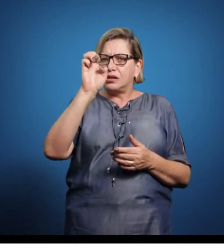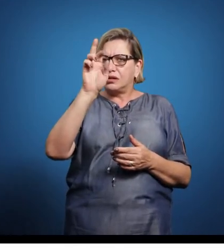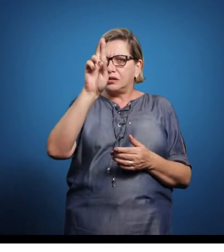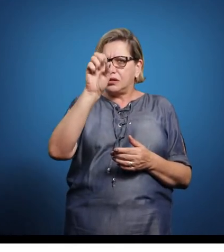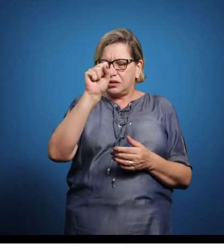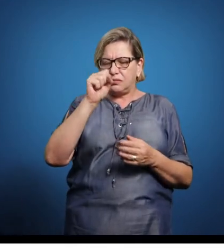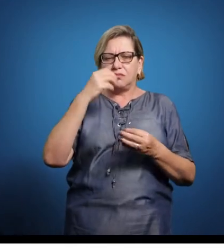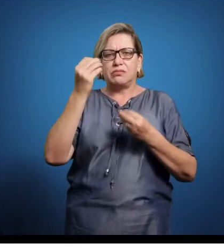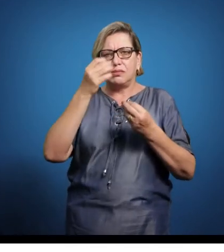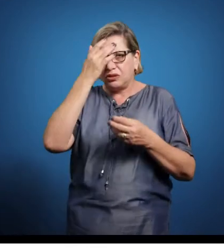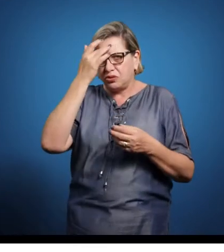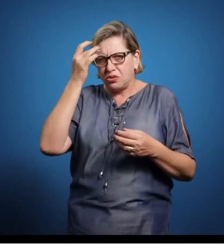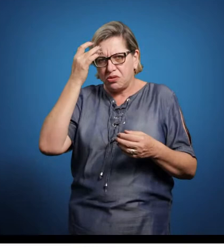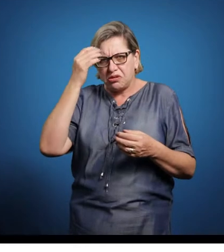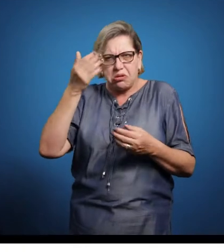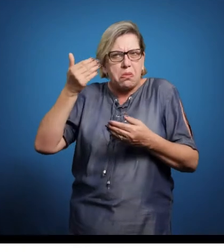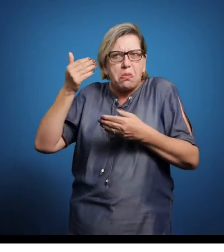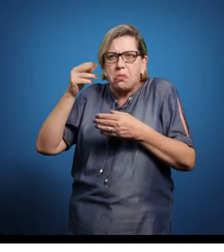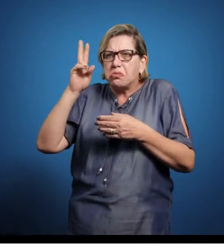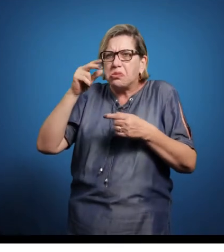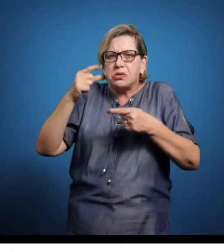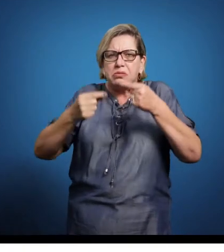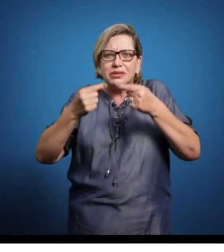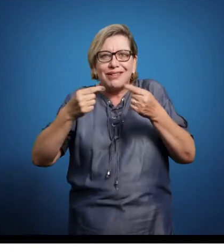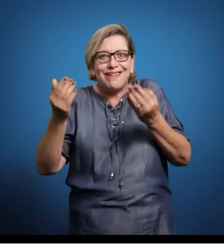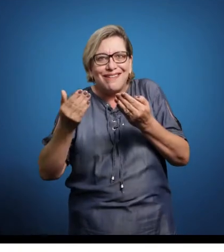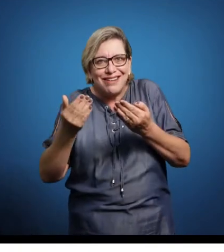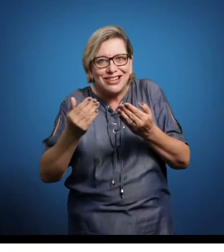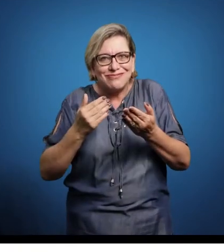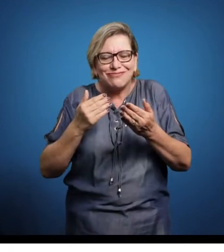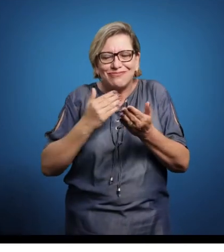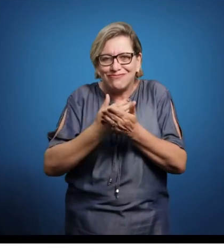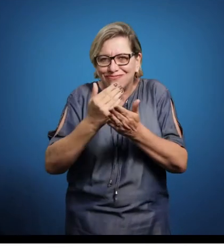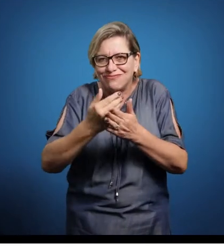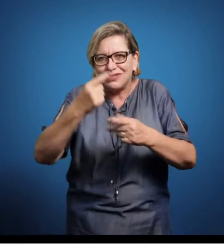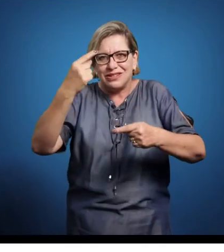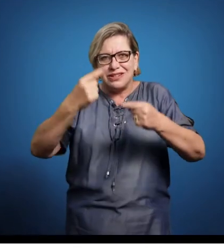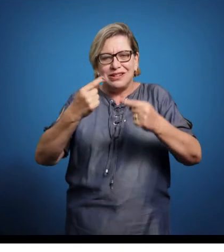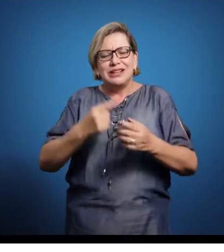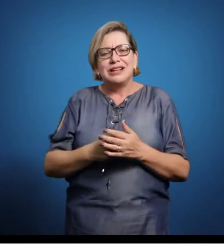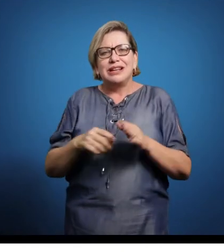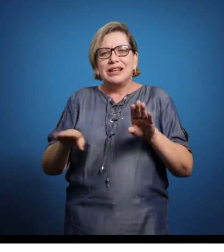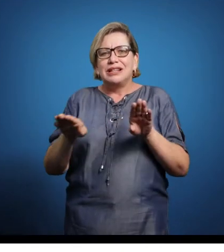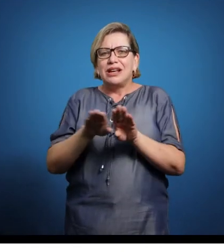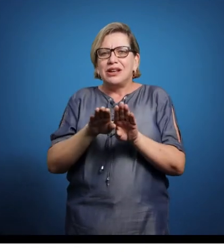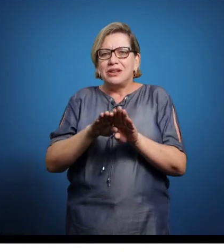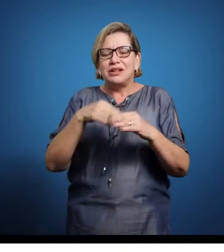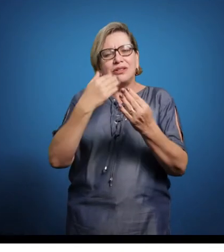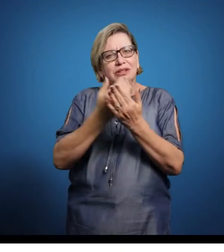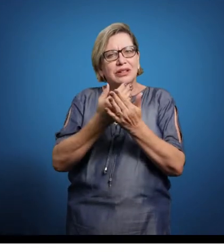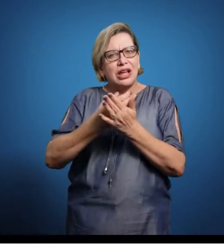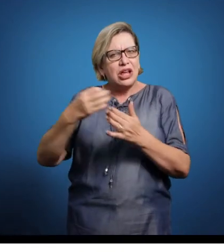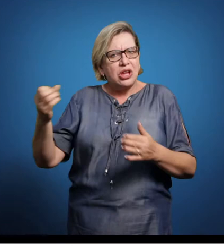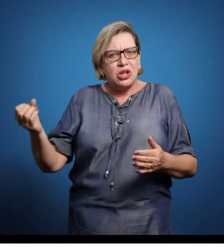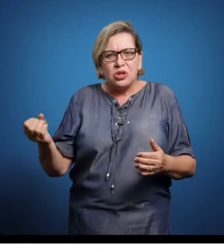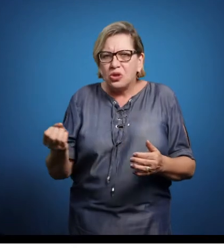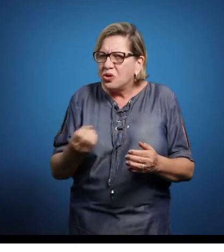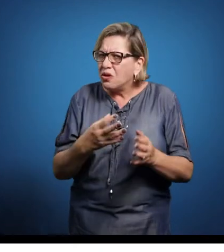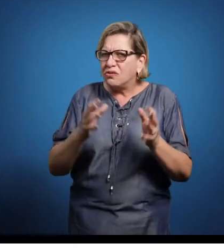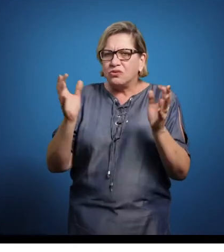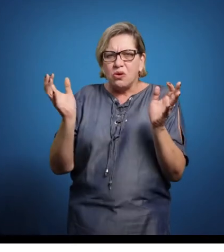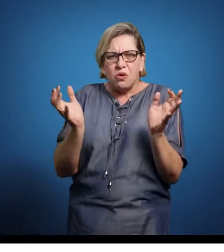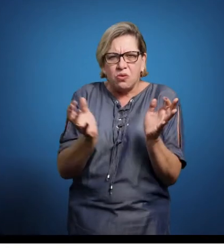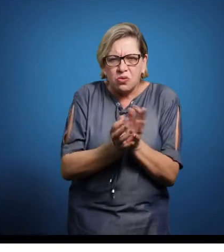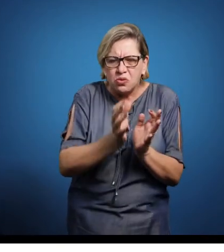Nós vamos tentar estudar também as novas representatividades brasileiras, novos grupos de